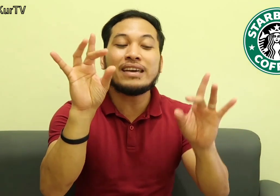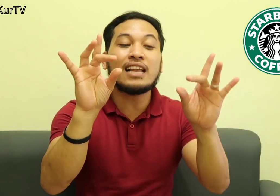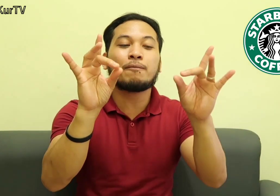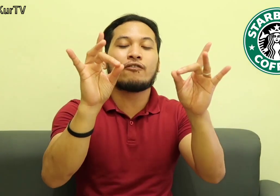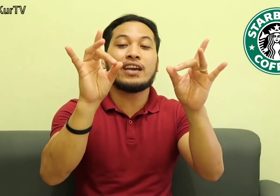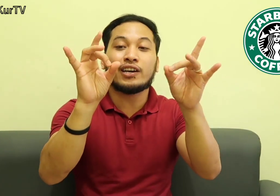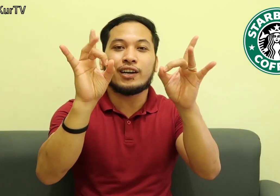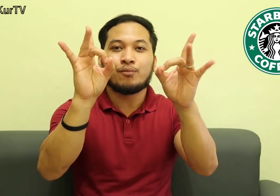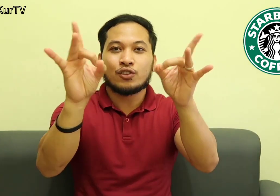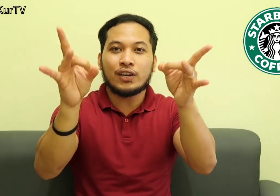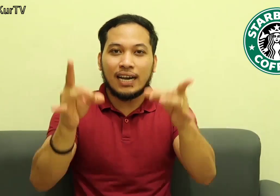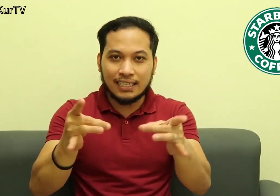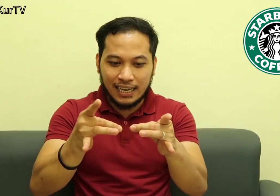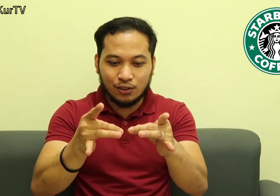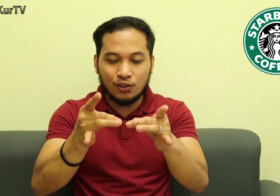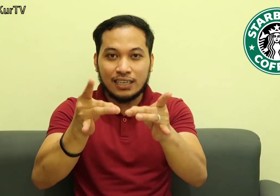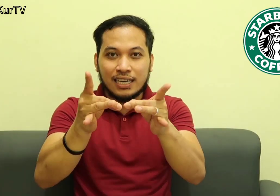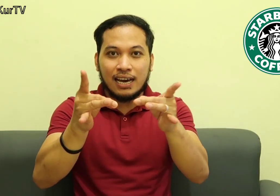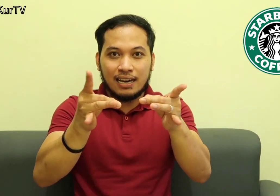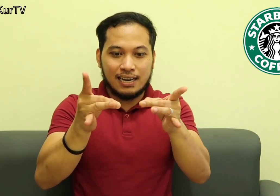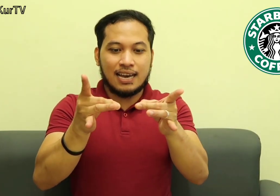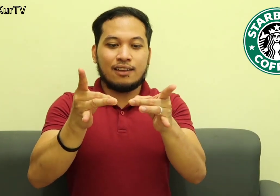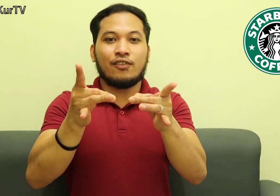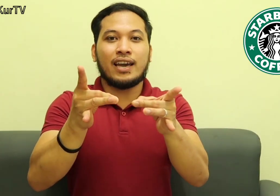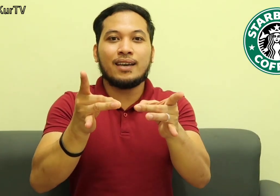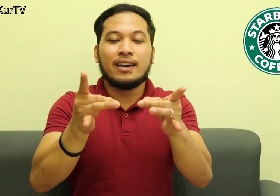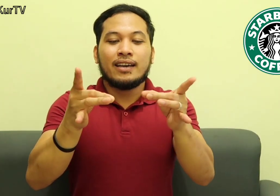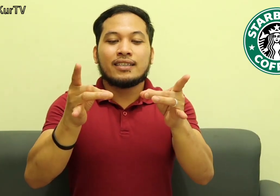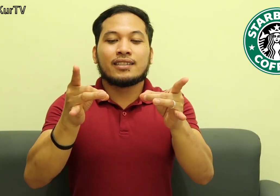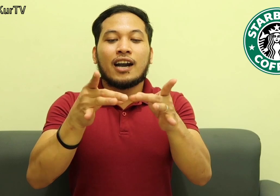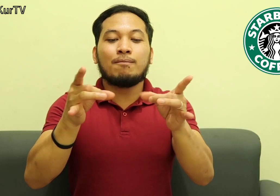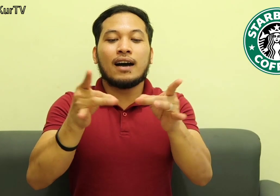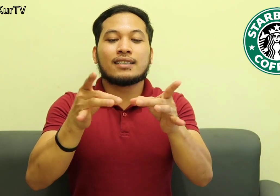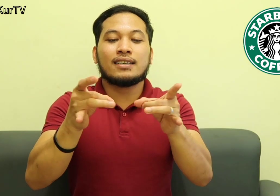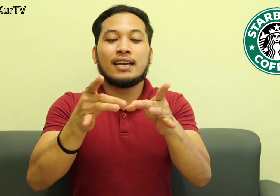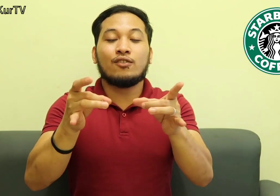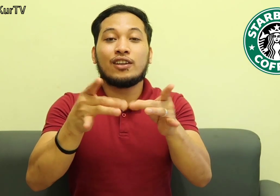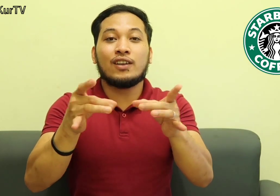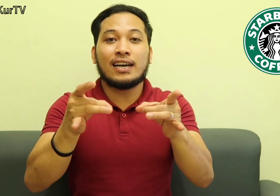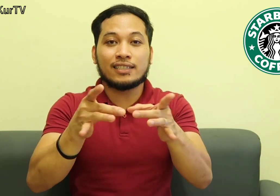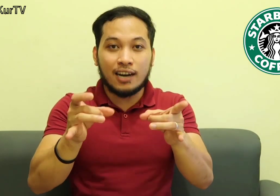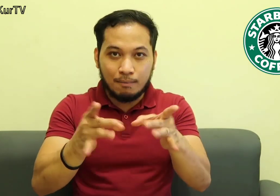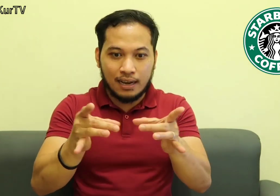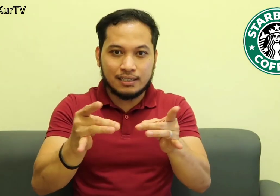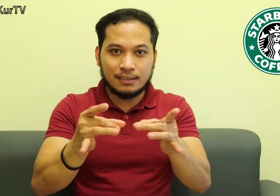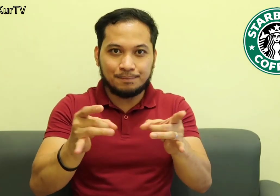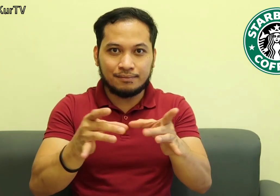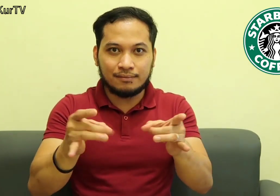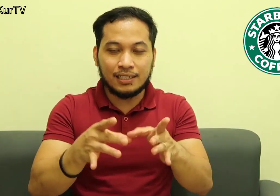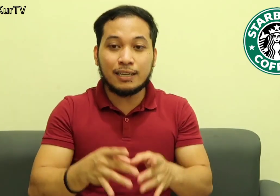middle finger So, ayan Tapos iganto nyo lang sya Ayan, okay Starbucks Ganon-ganon nyo lang Starbucks Kasi